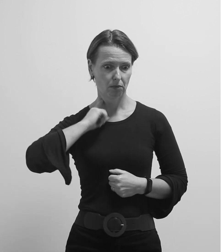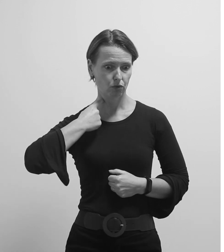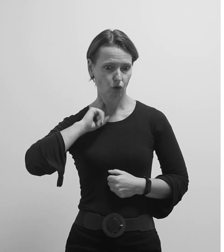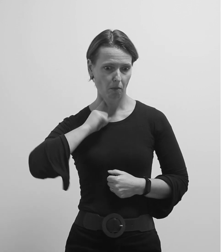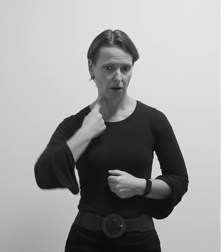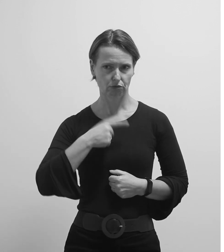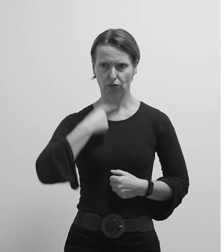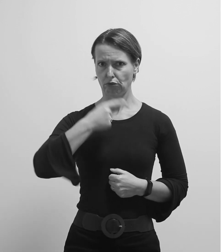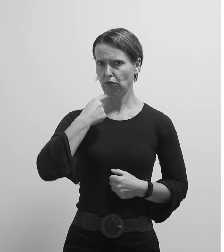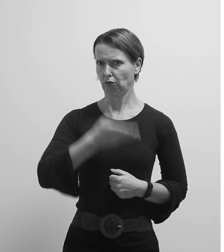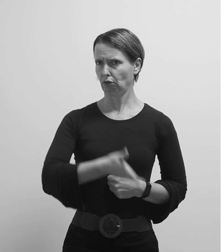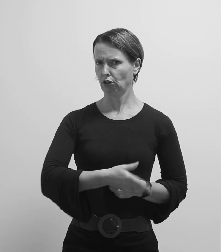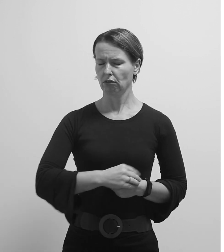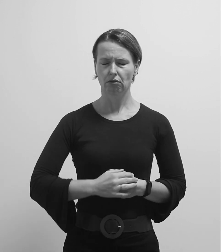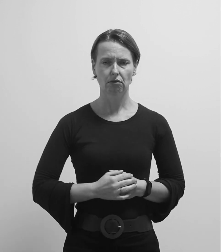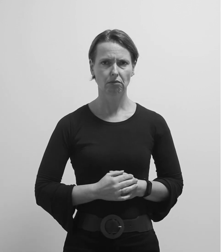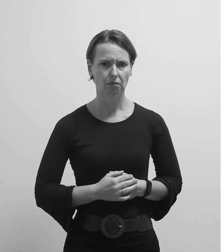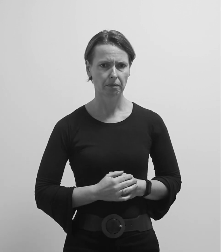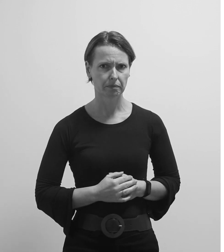bezobrazno.